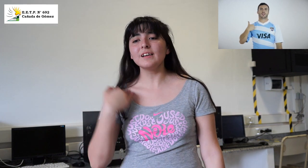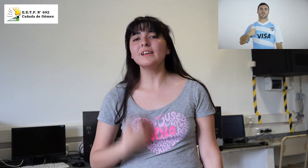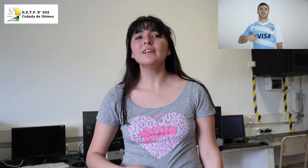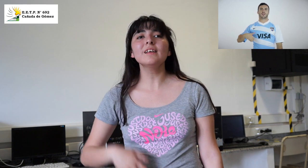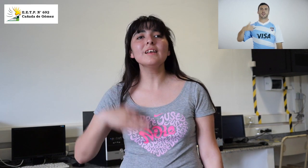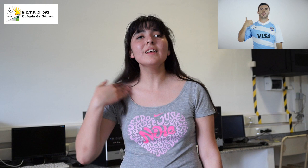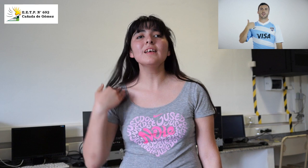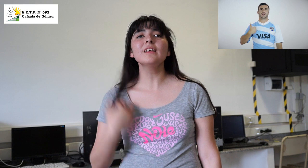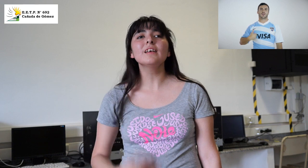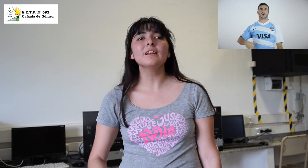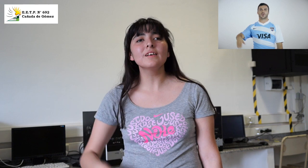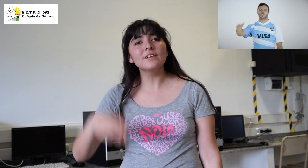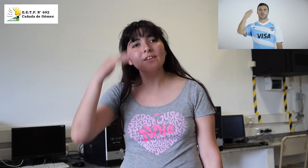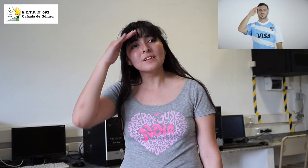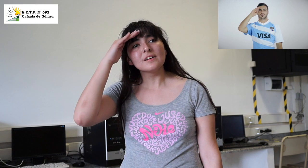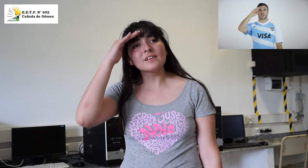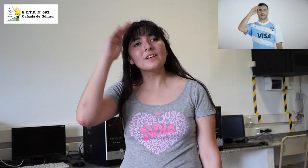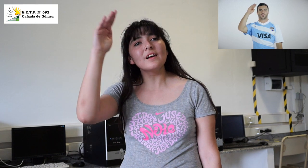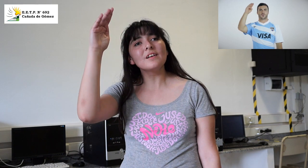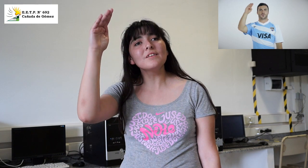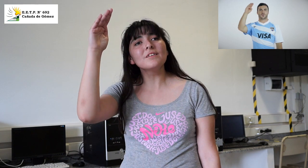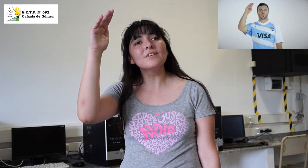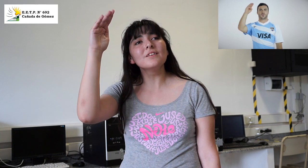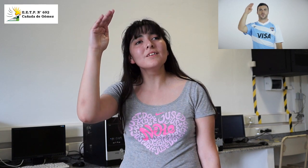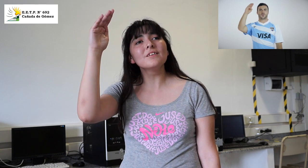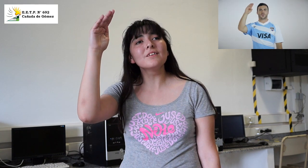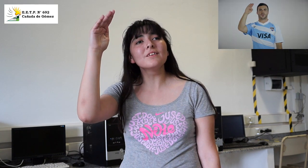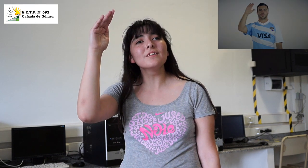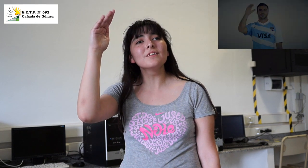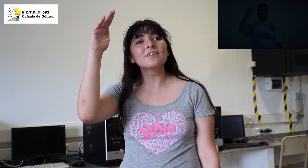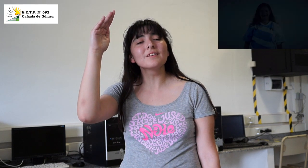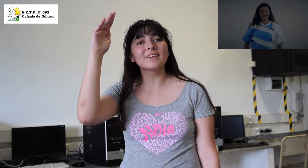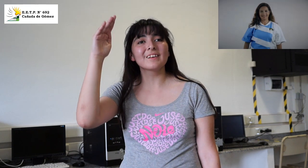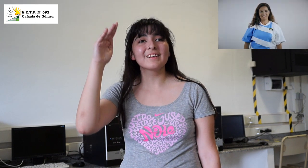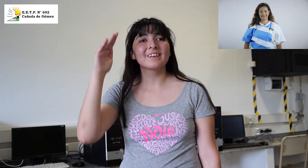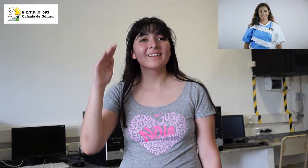argentino. Salud.